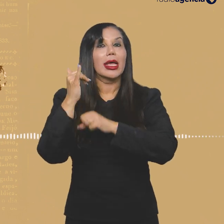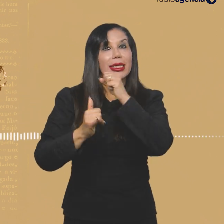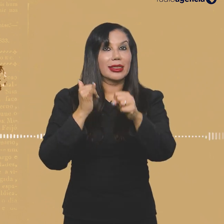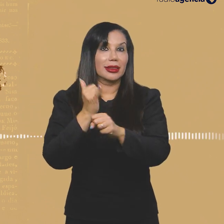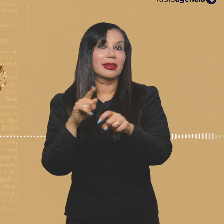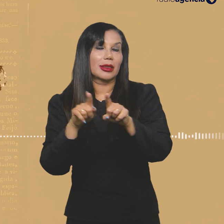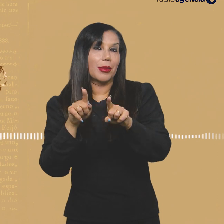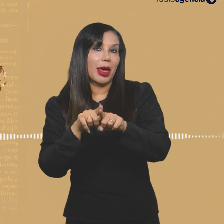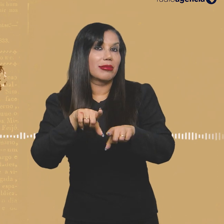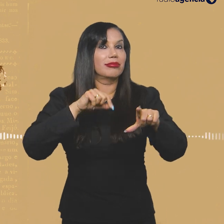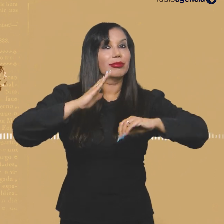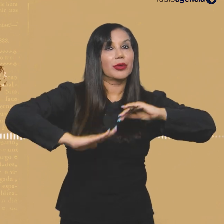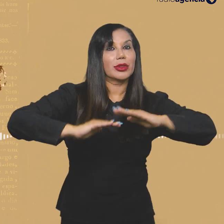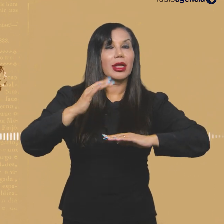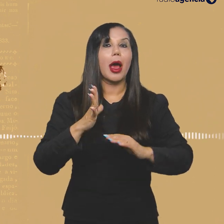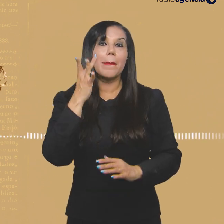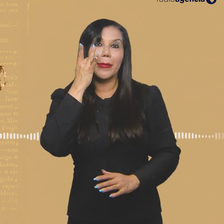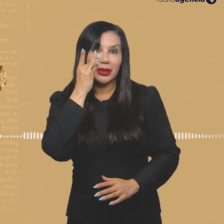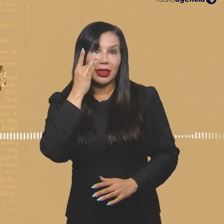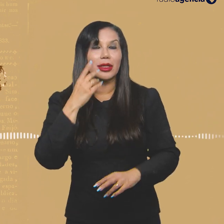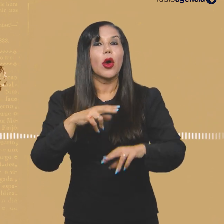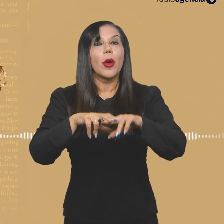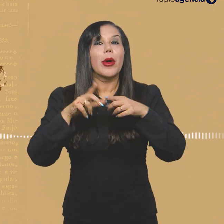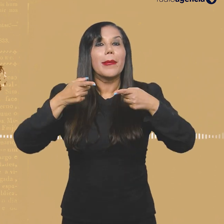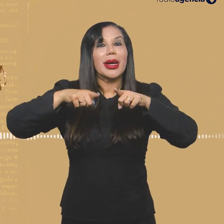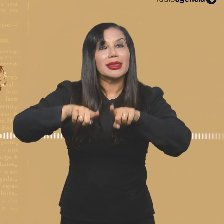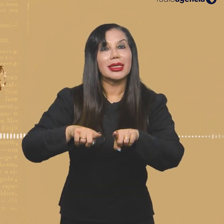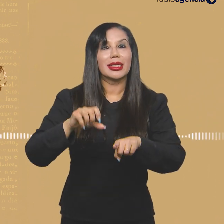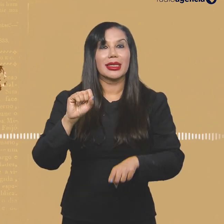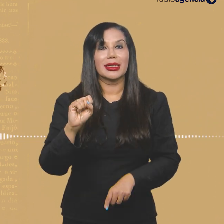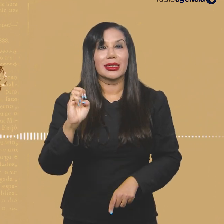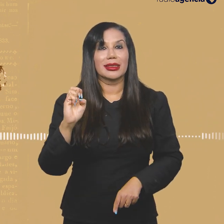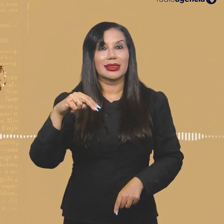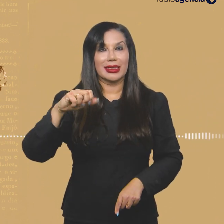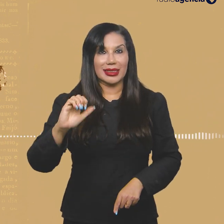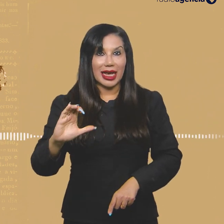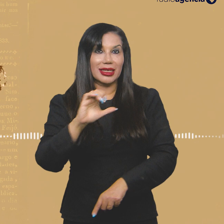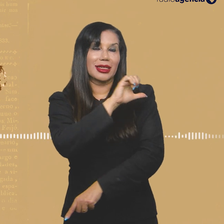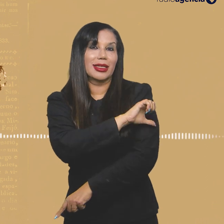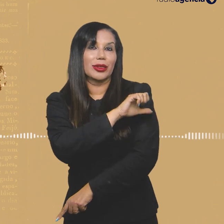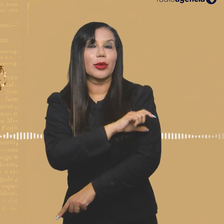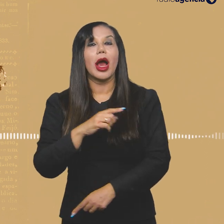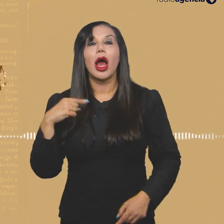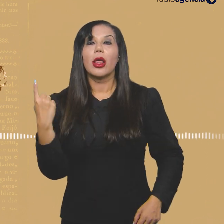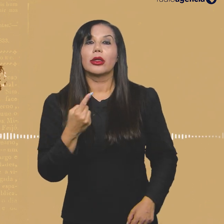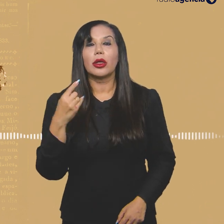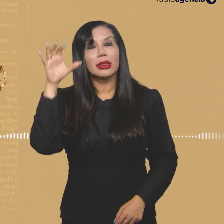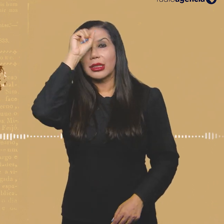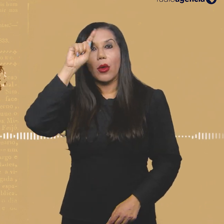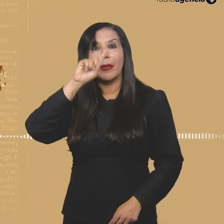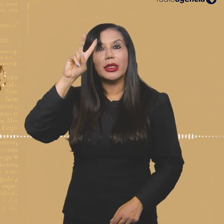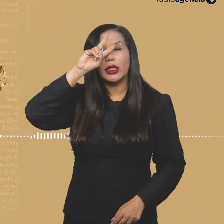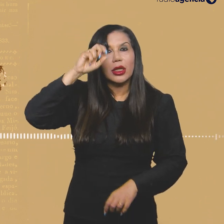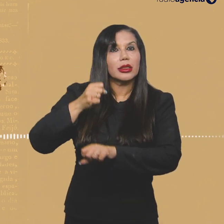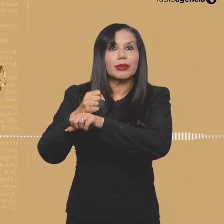online, mas também tem opções profissionalizantes presenciais, por meio de uma parceria com o Senac Rio. A gente não